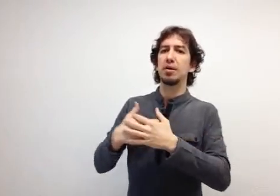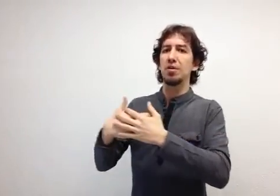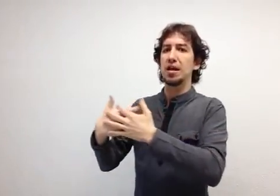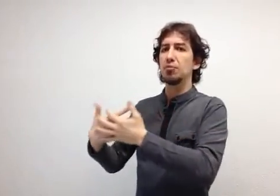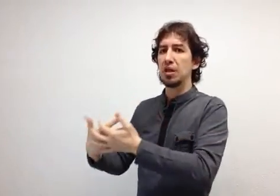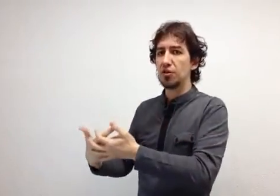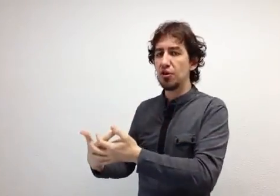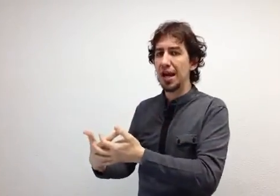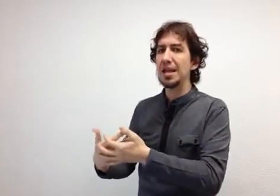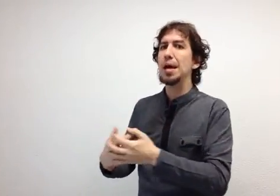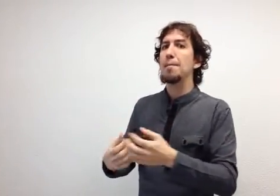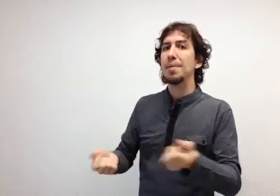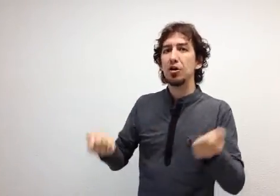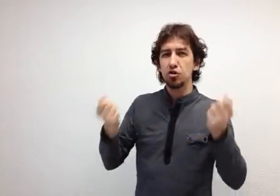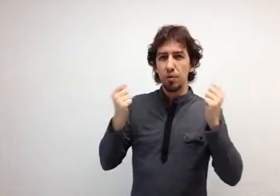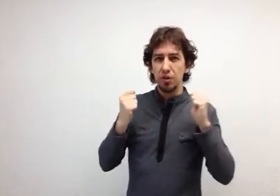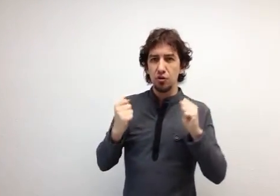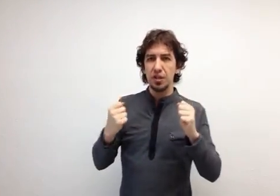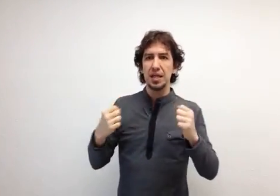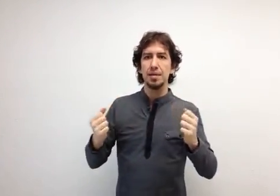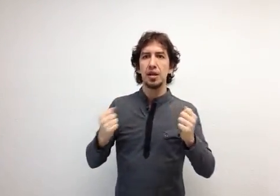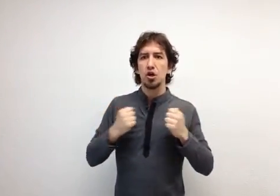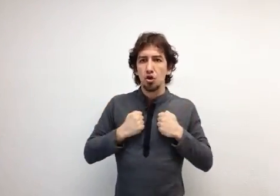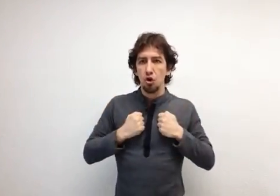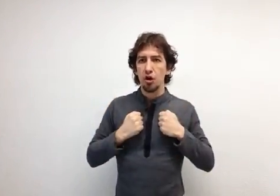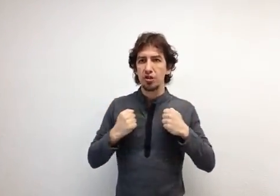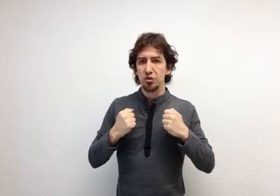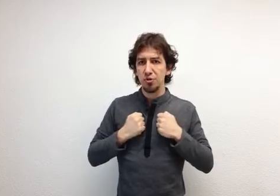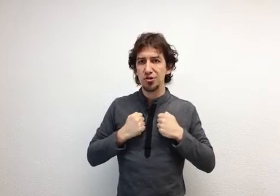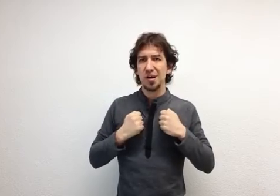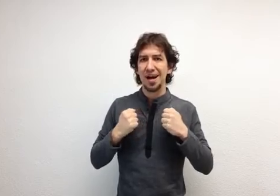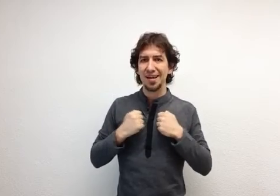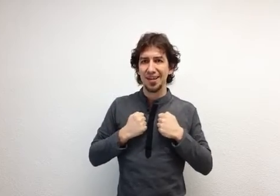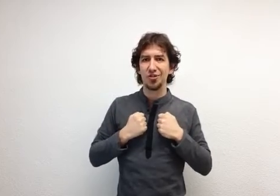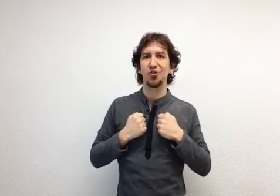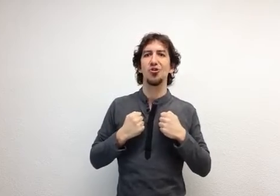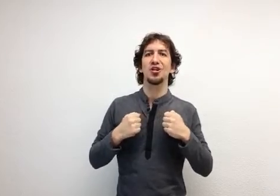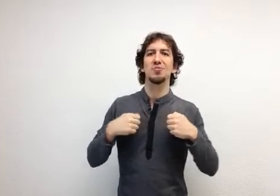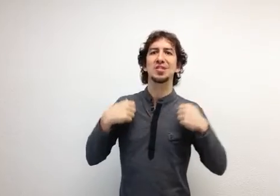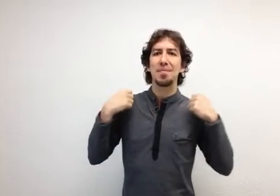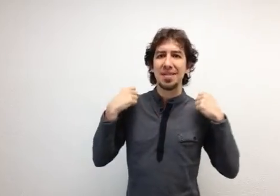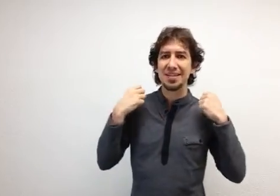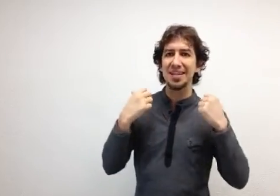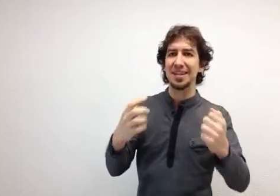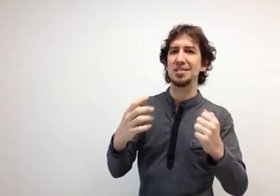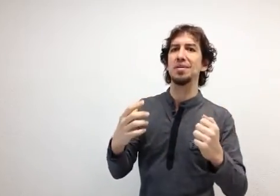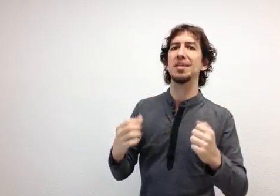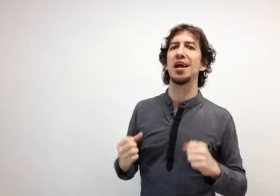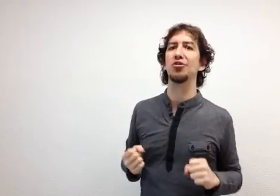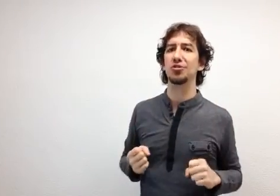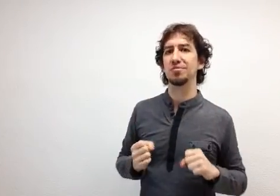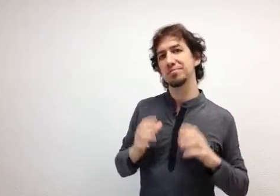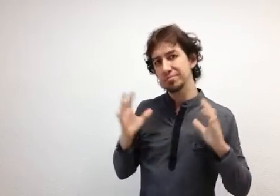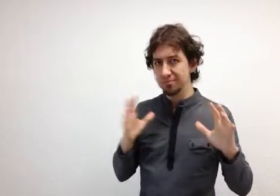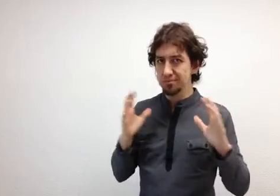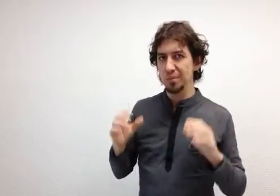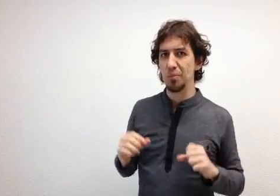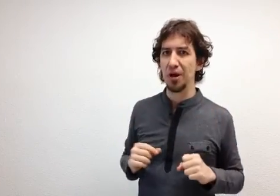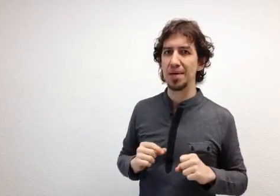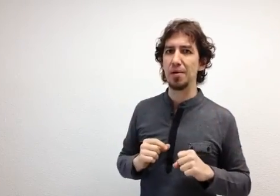ver con la reputación online, pero sobre todo tiene que ver con lo que somos aquí dentro, con lo que somos capaces de transmitir al otro. Por aquí van